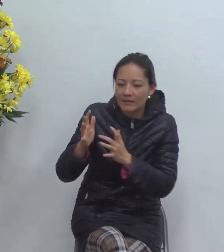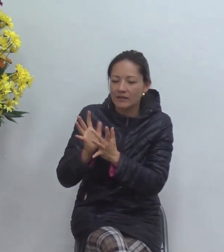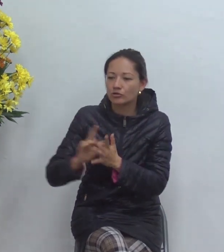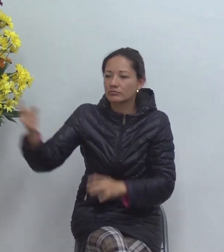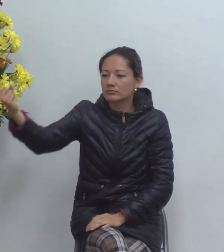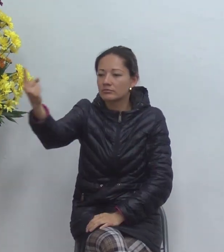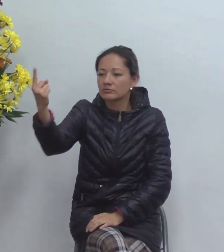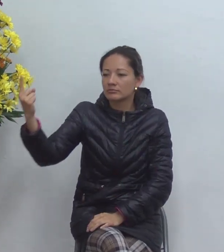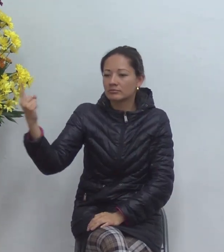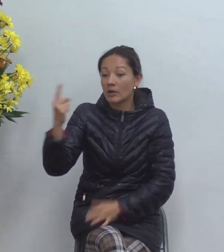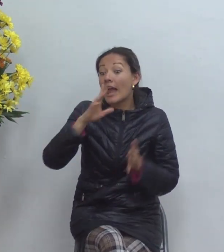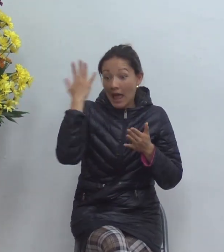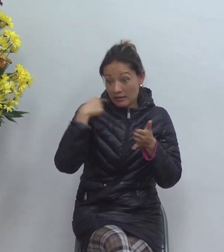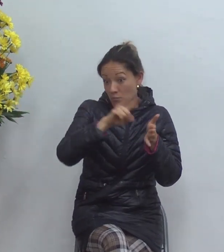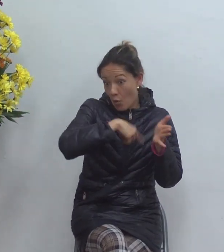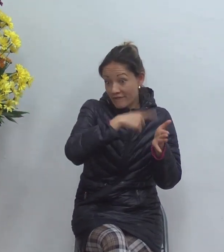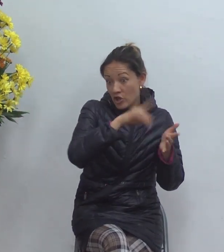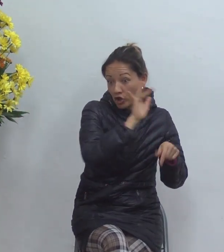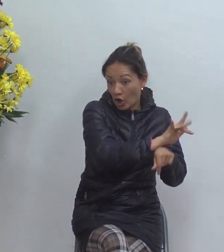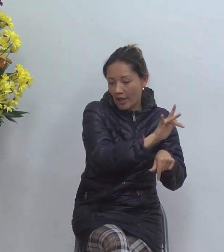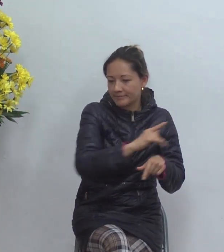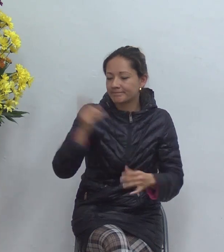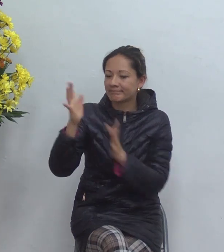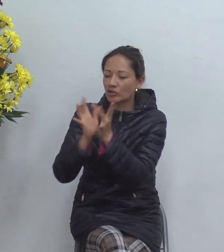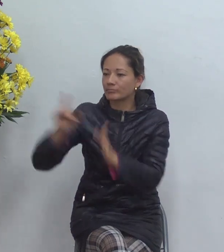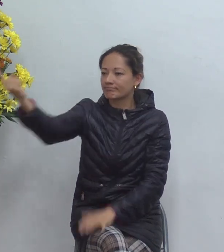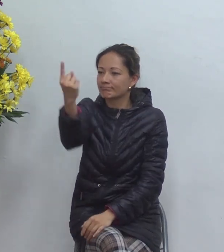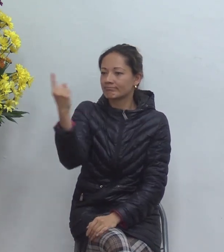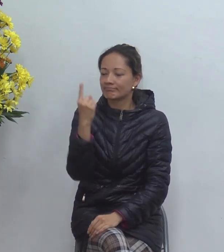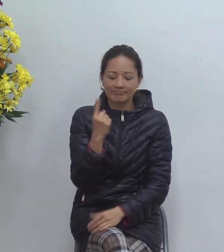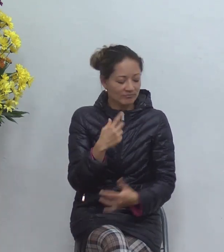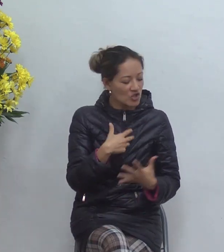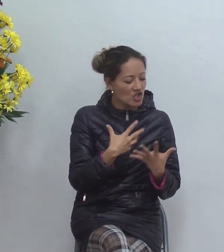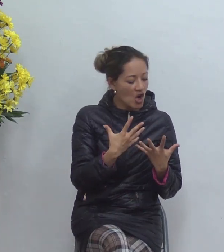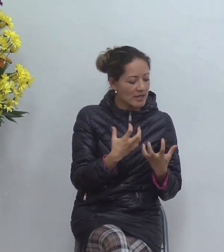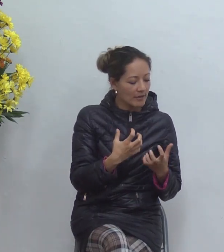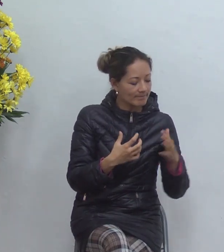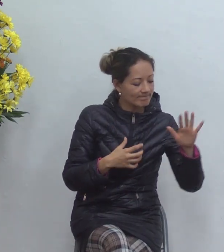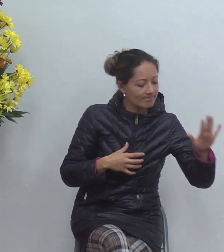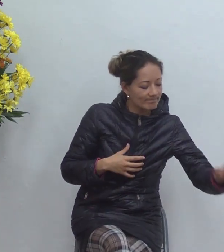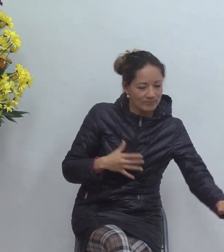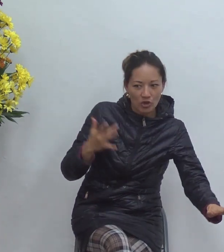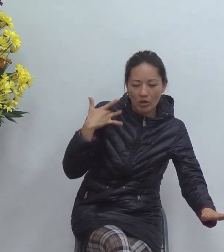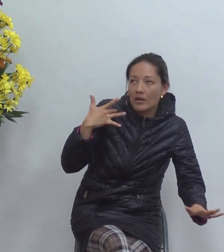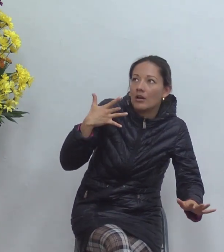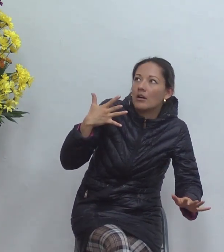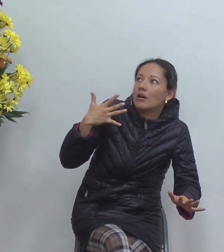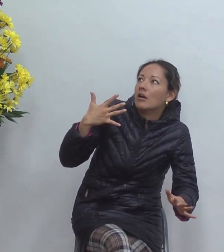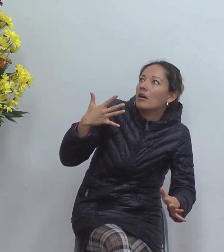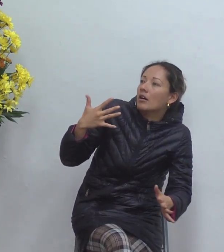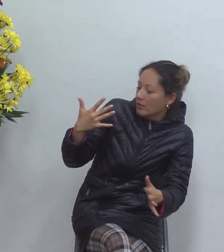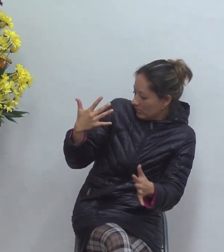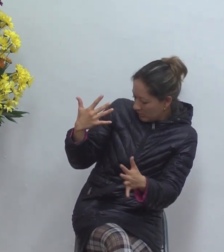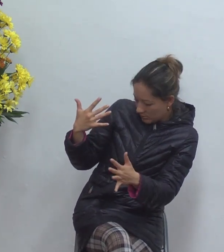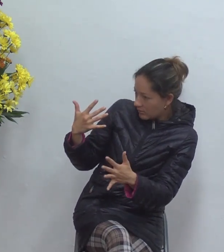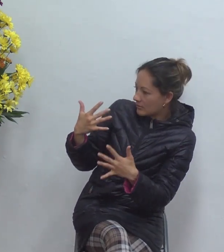y lo tocó dijo yo quiero se sale en la casa al lado hay una señora que montó